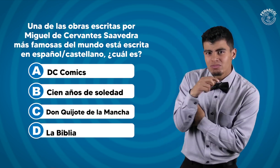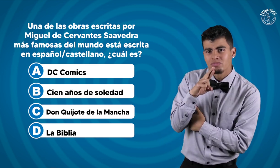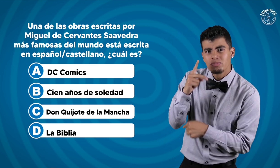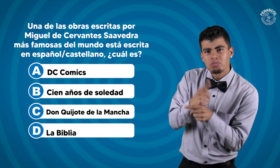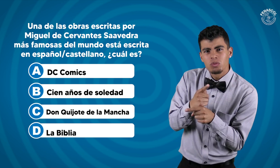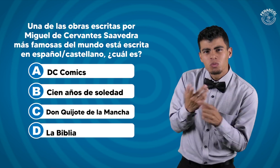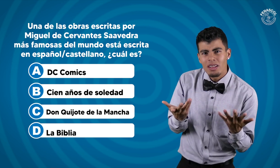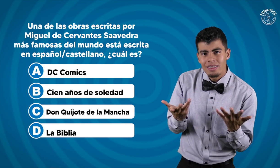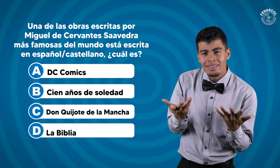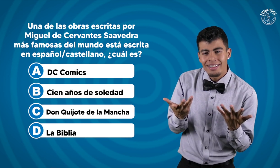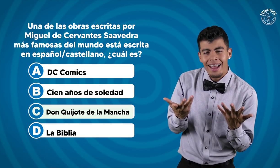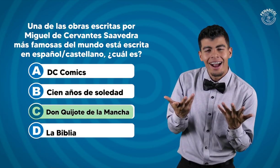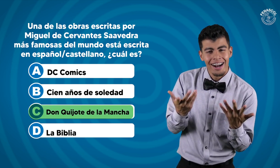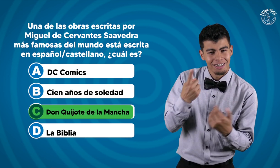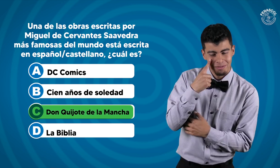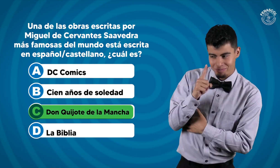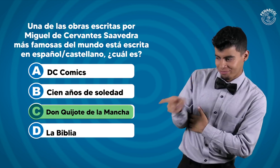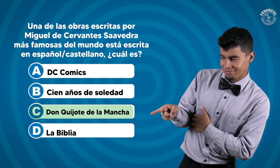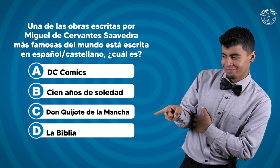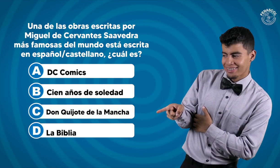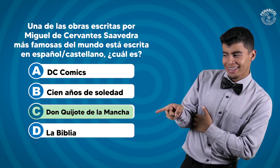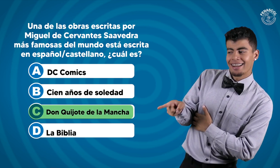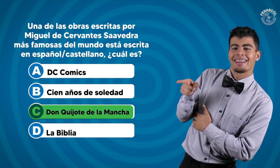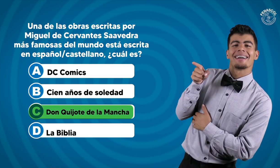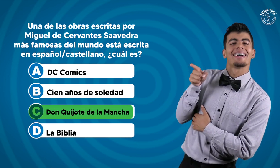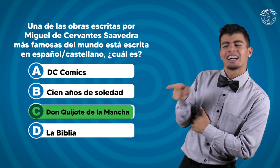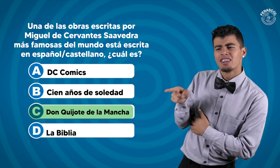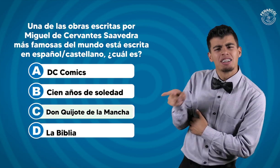La respuesta correcta es esta. Don Quijote de la Mancha.